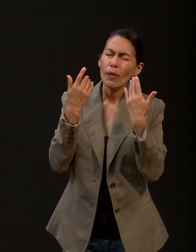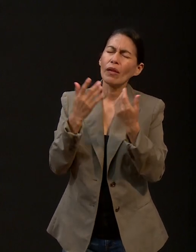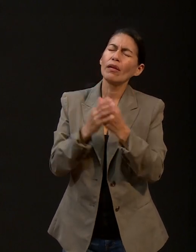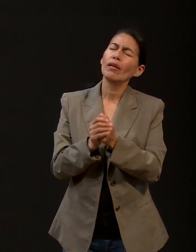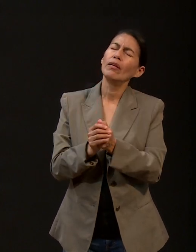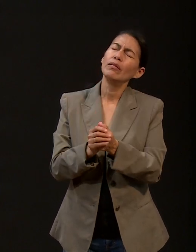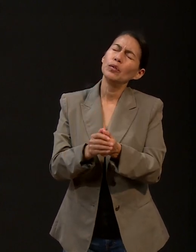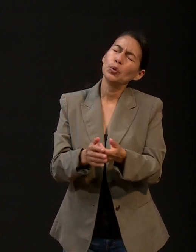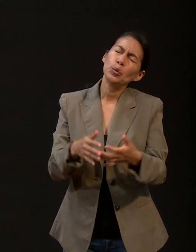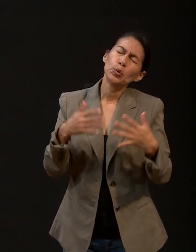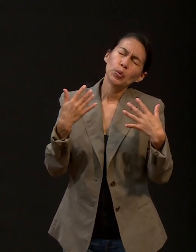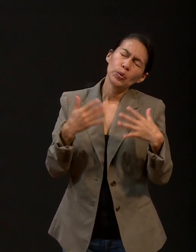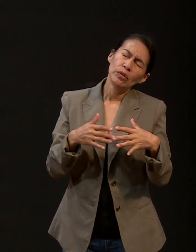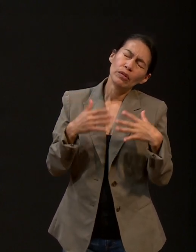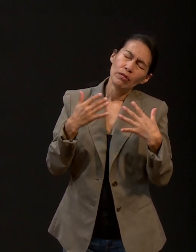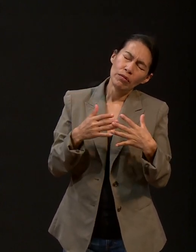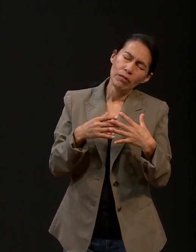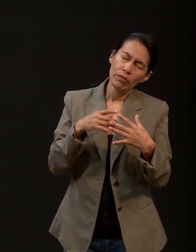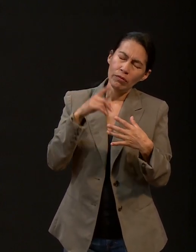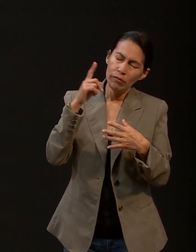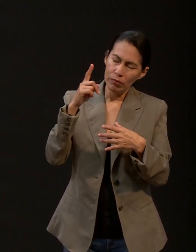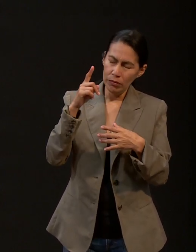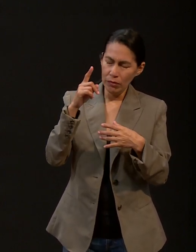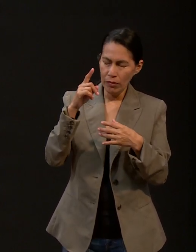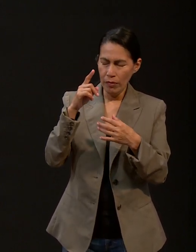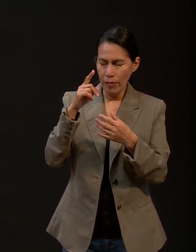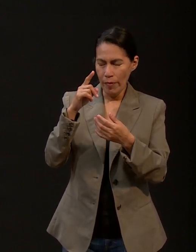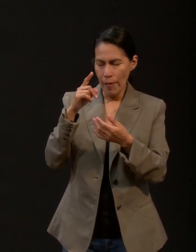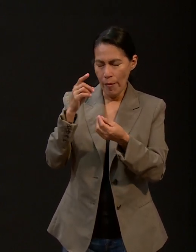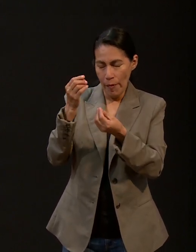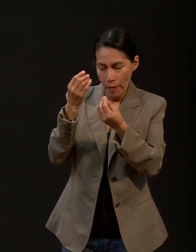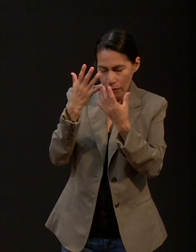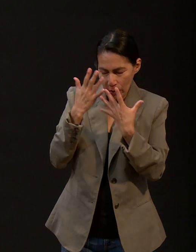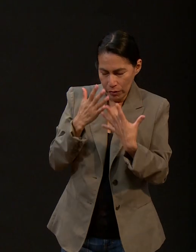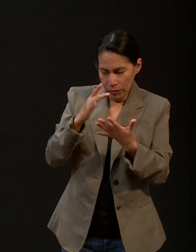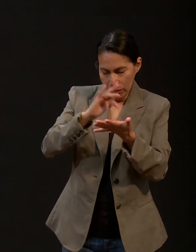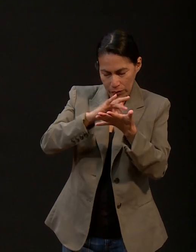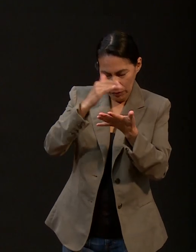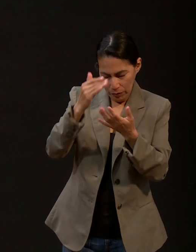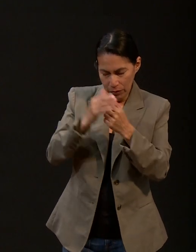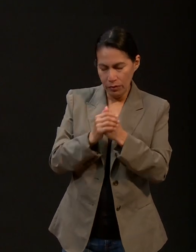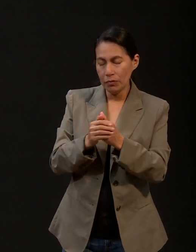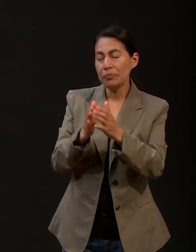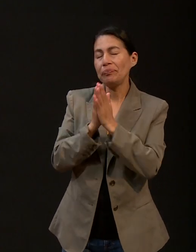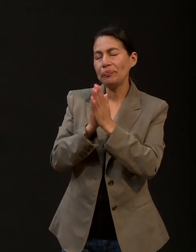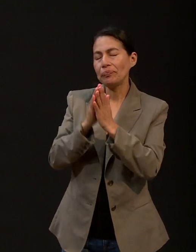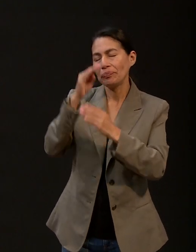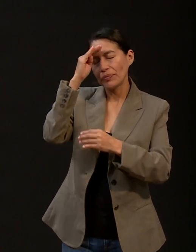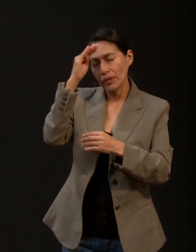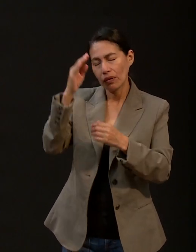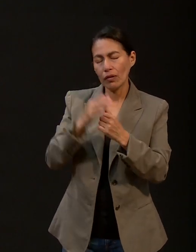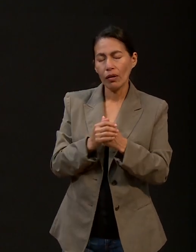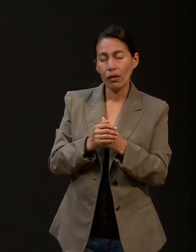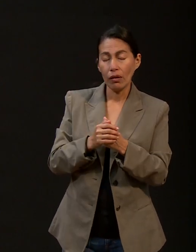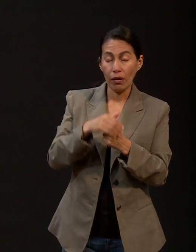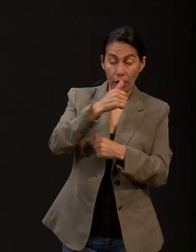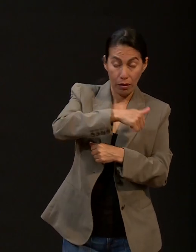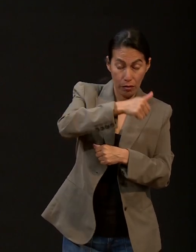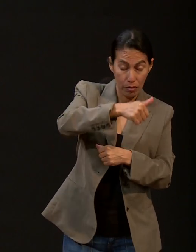y por tu gran amor. Amén. Quédate con cada uno de los aquí presentes, también aquellos que están viendo a través